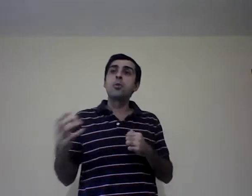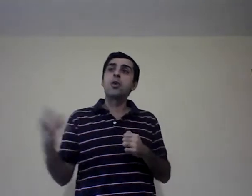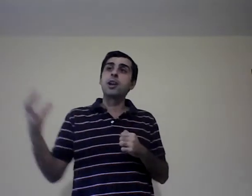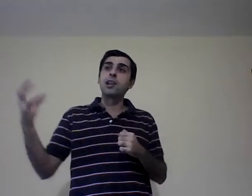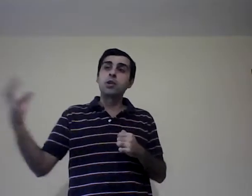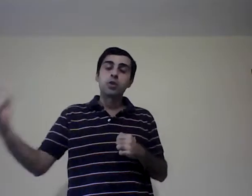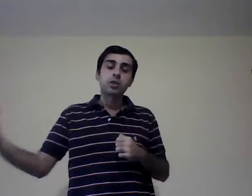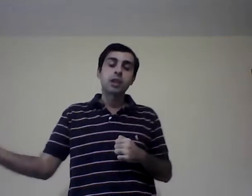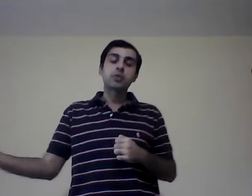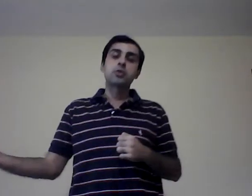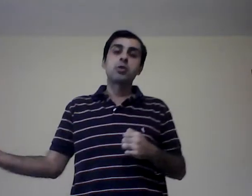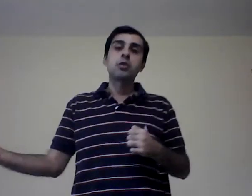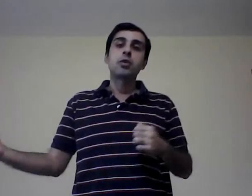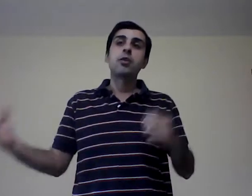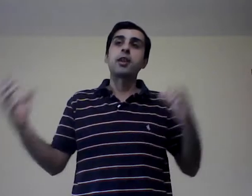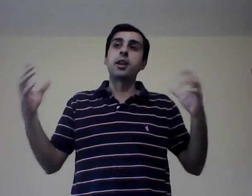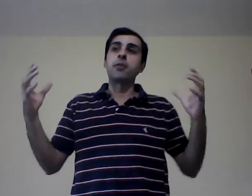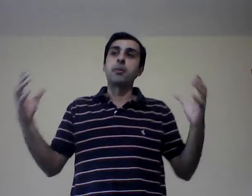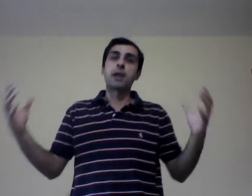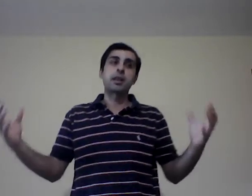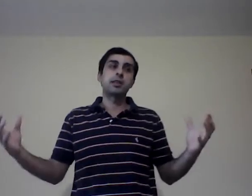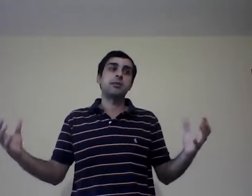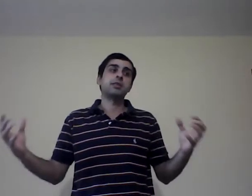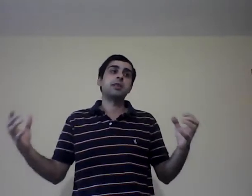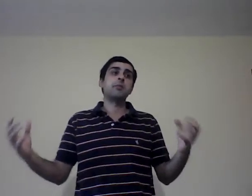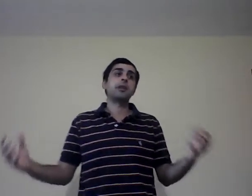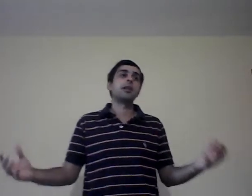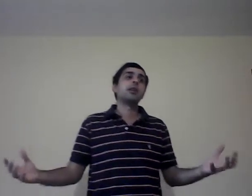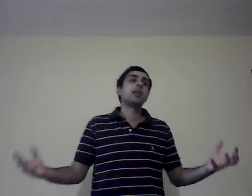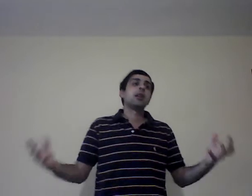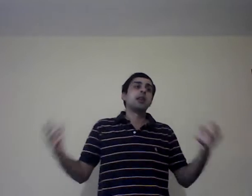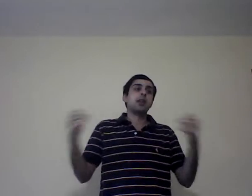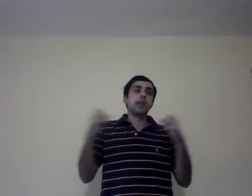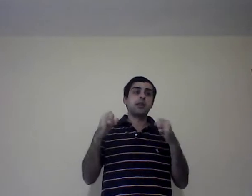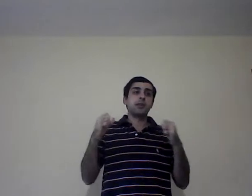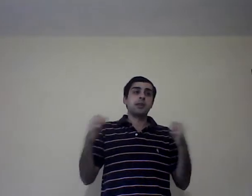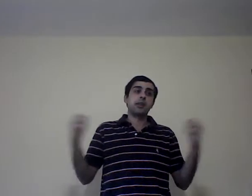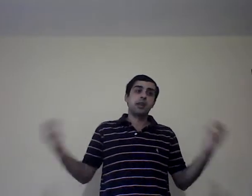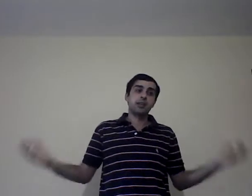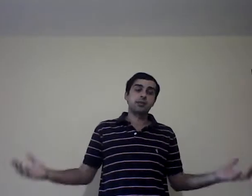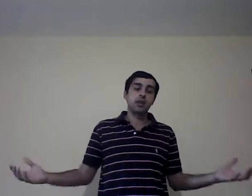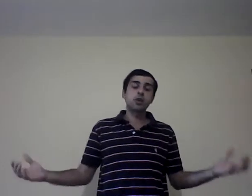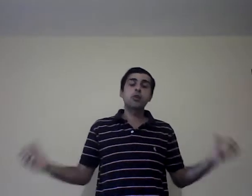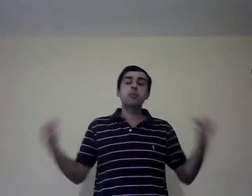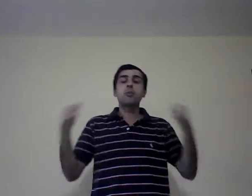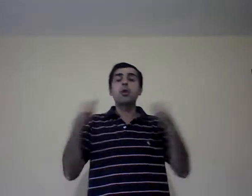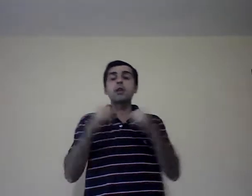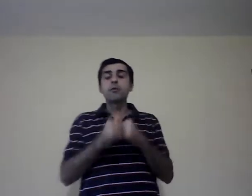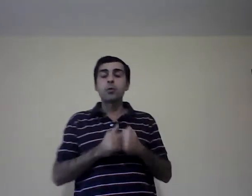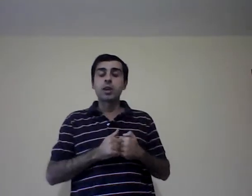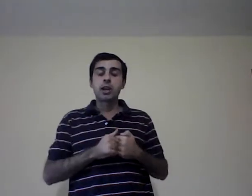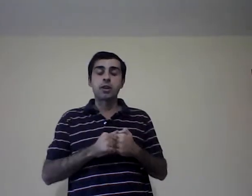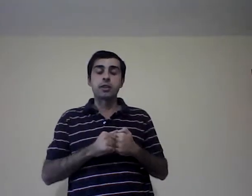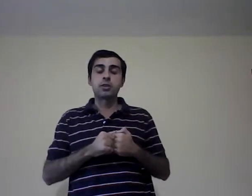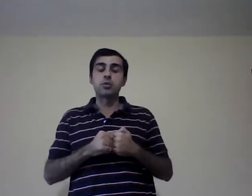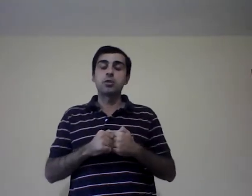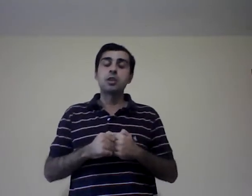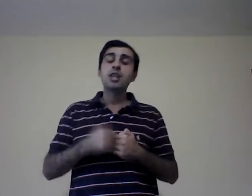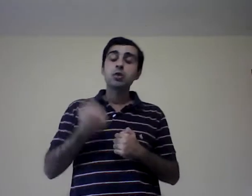el contexto, en una parte siempre del exterior, puede influir en la organización. Y a su